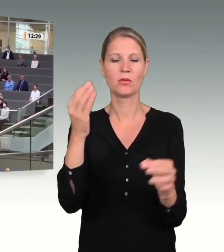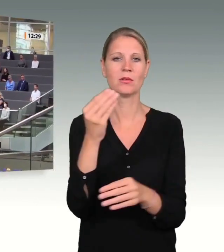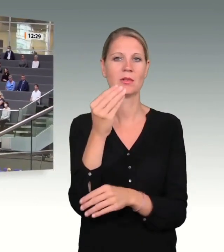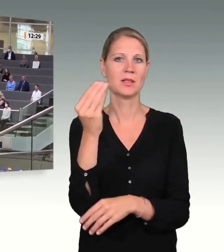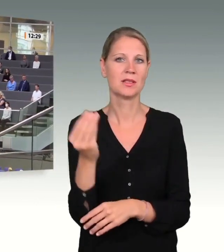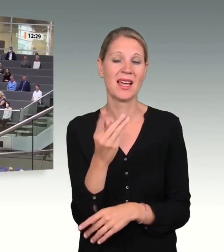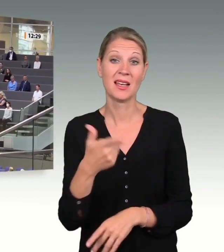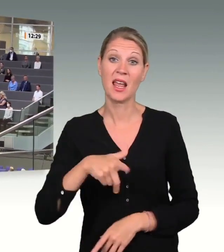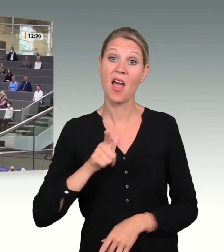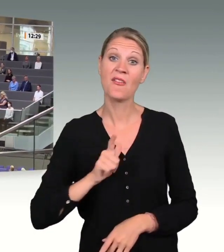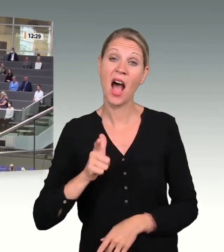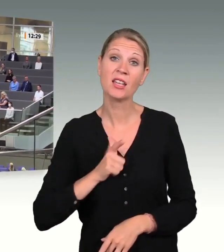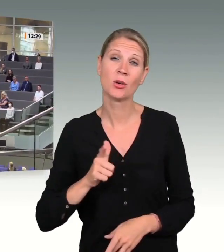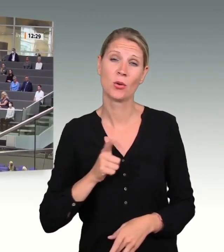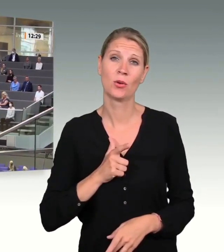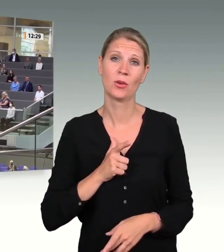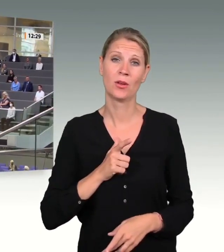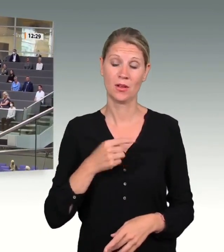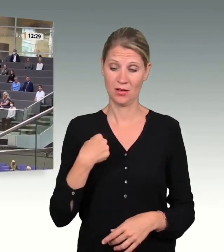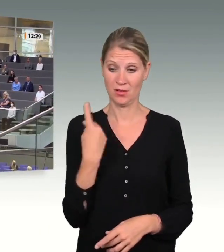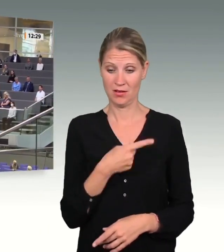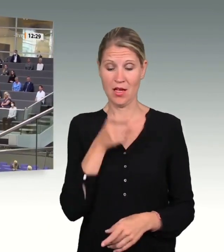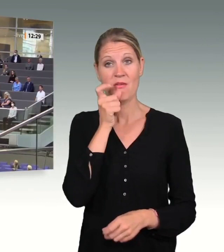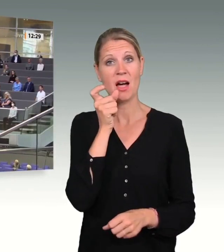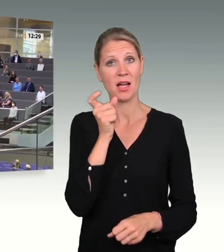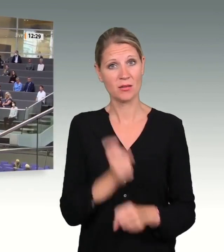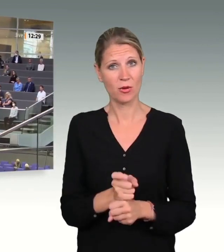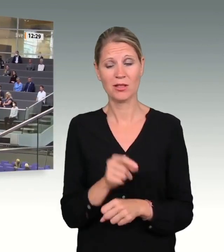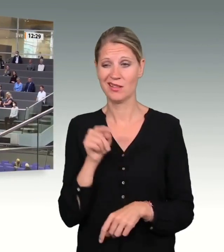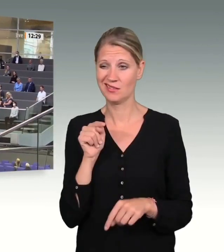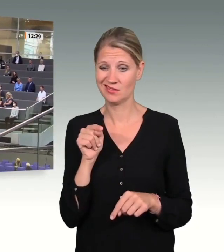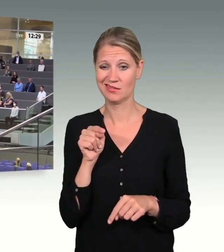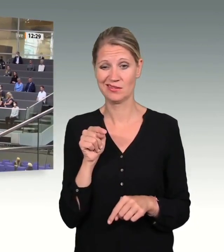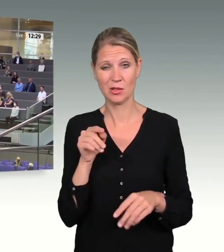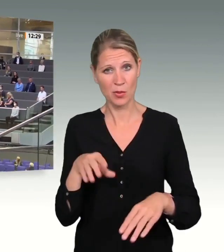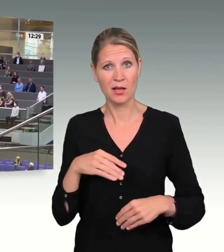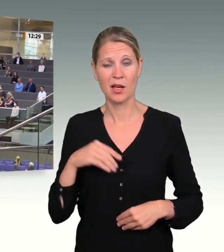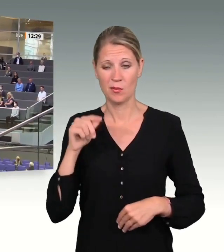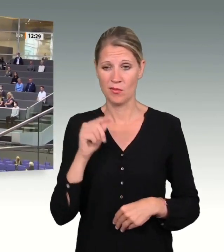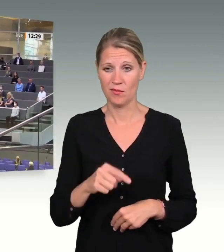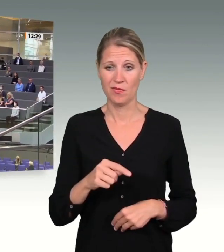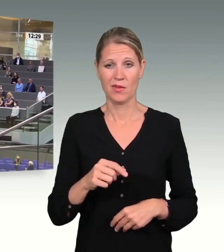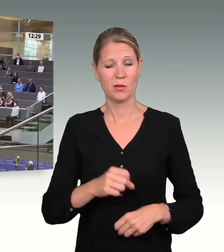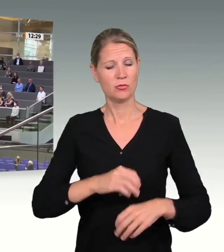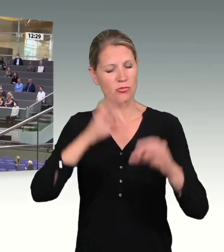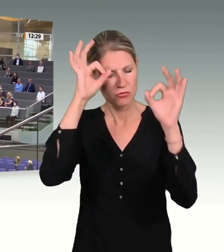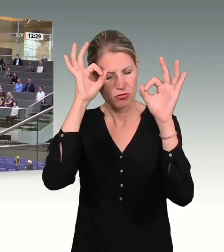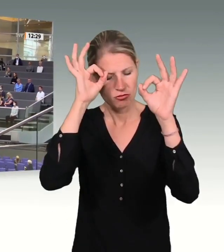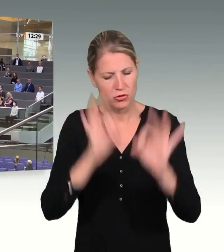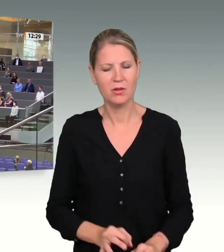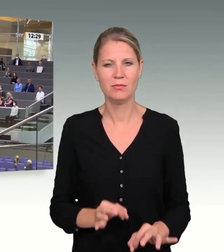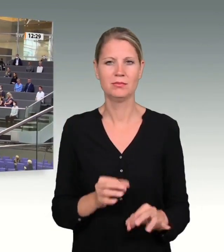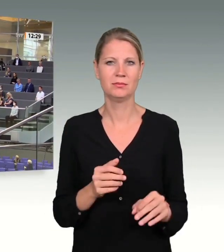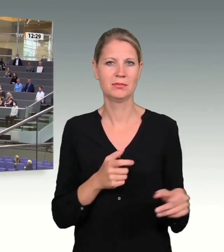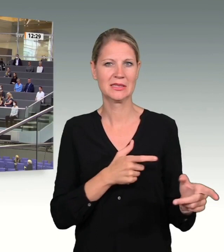verantwortlich mit diesem schrecklichen Terroranschlag umgehen. Sie spüren, dass es ein